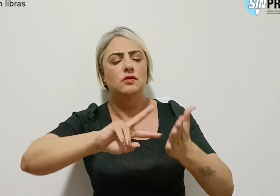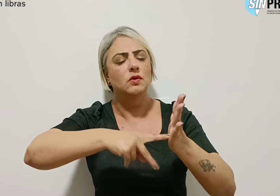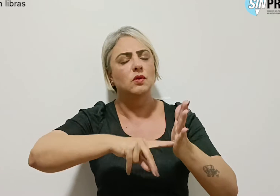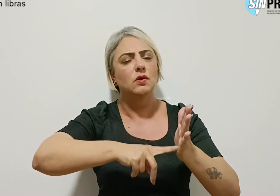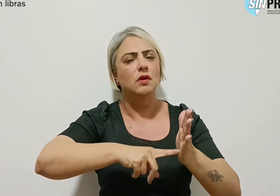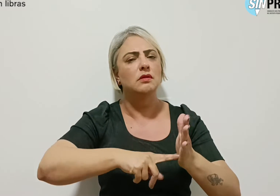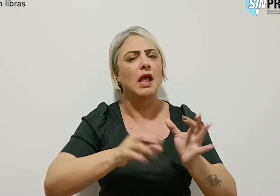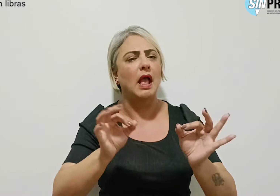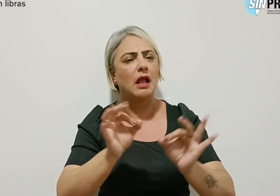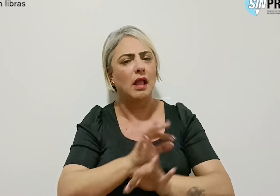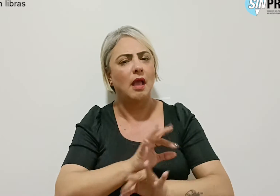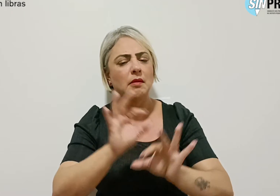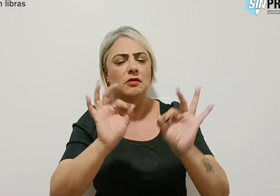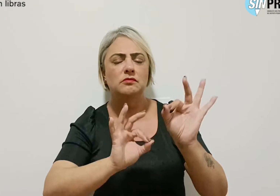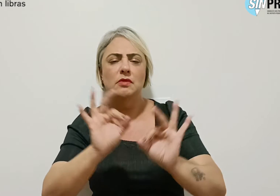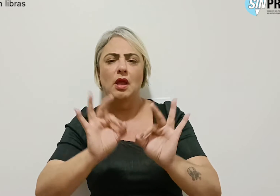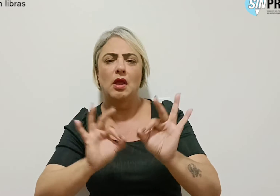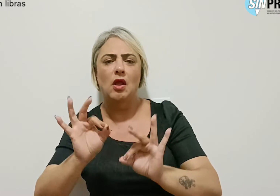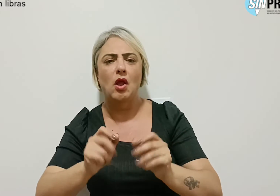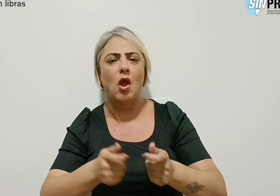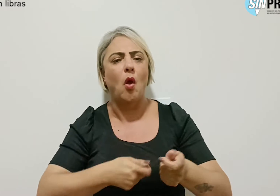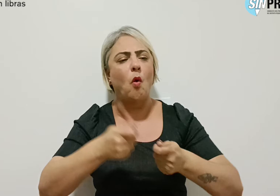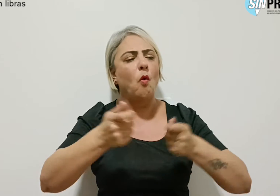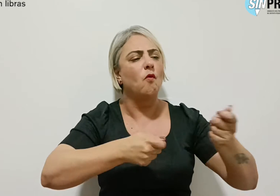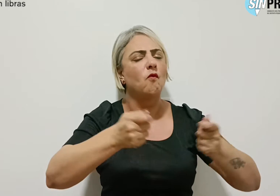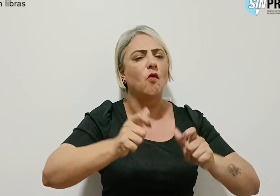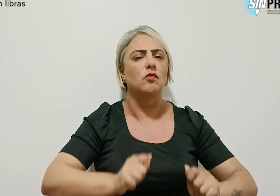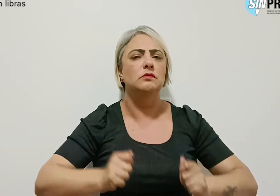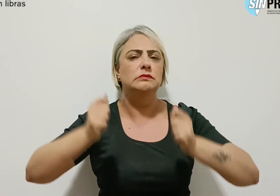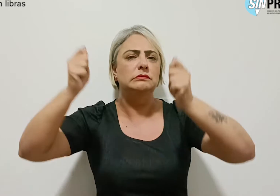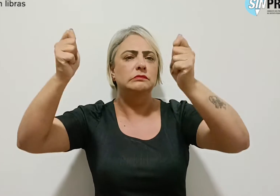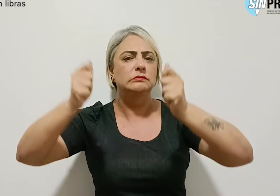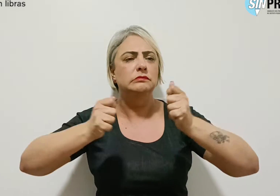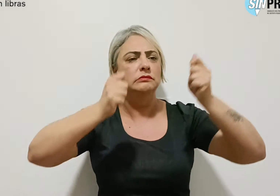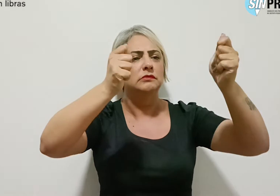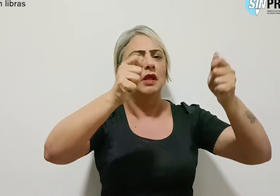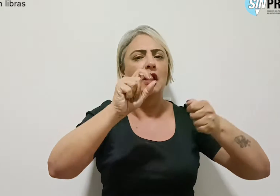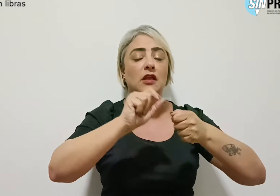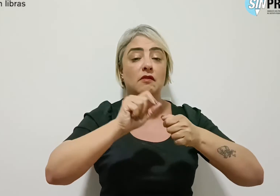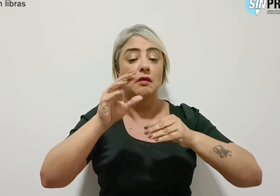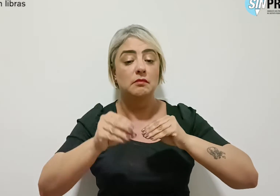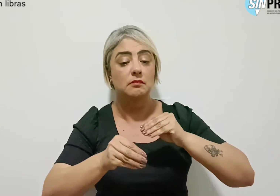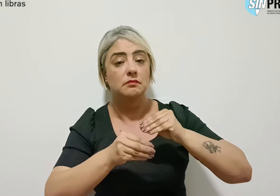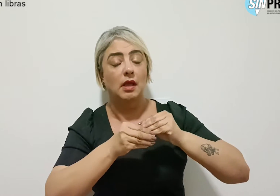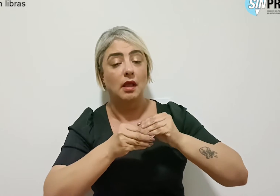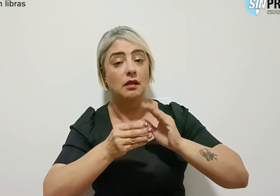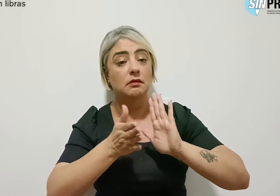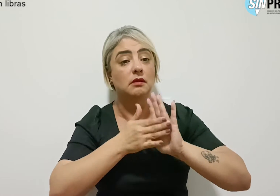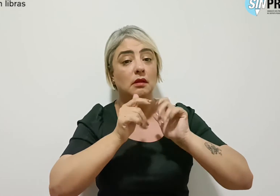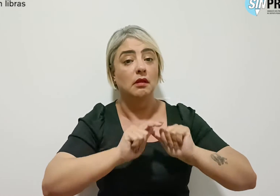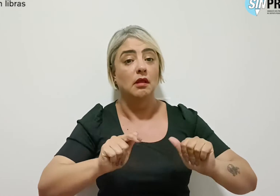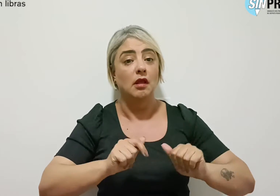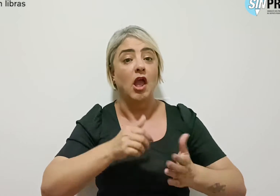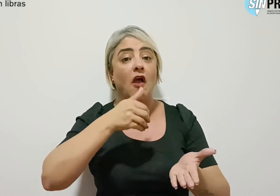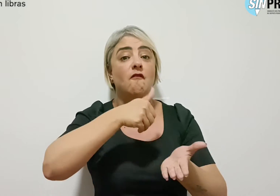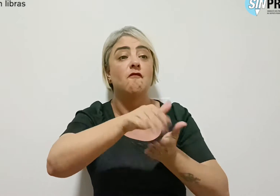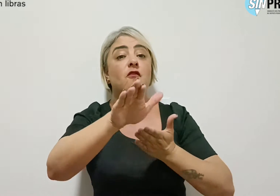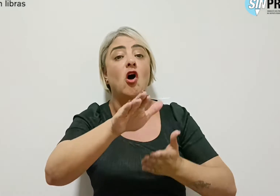acaba de elaborar um folder e um cartaz que fazem parte da campanha Fora CREF das